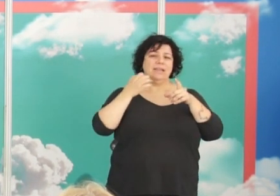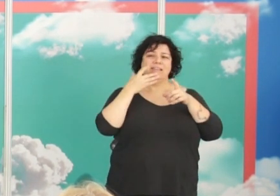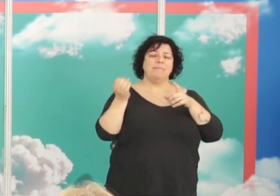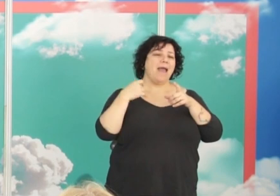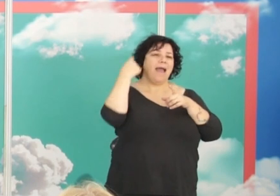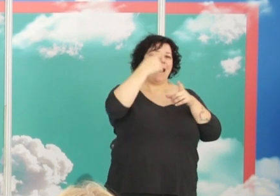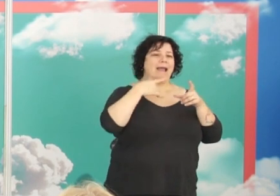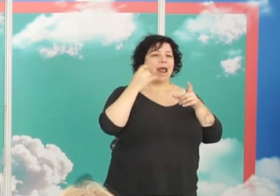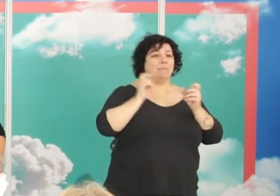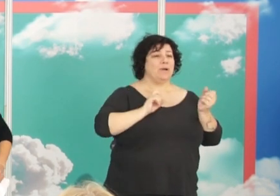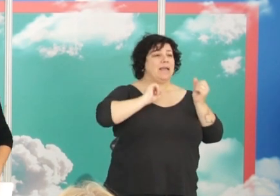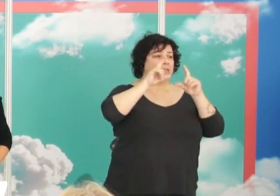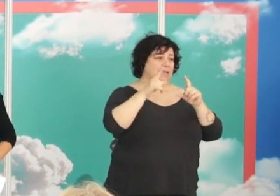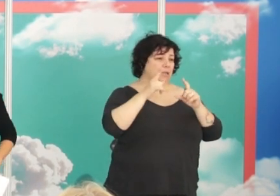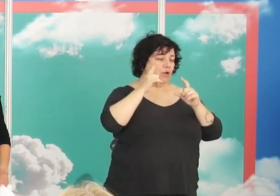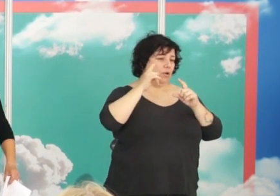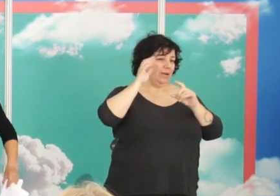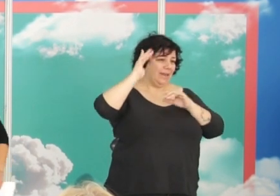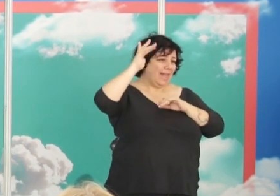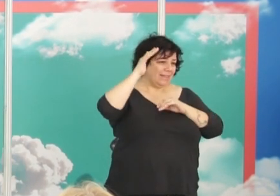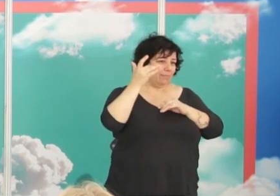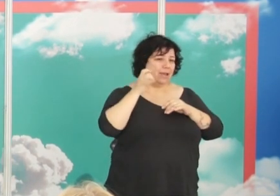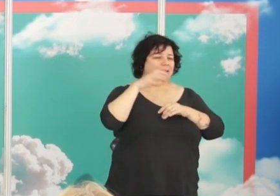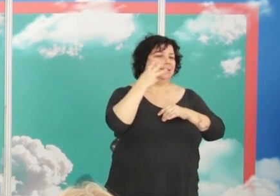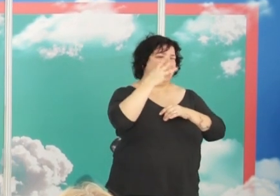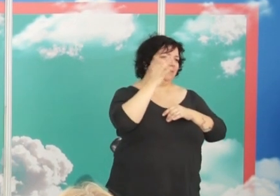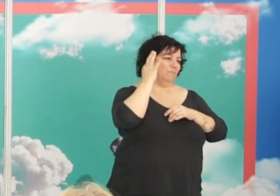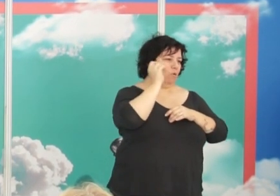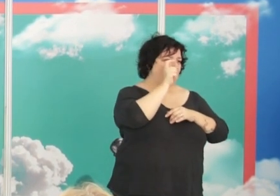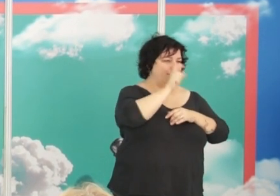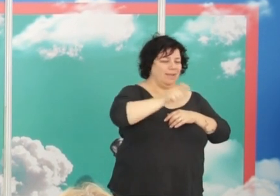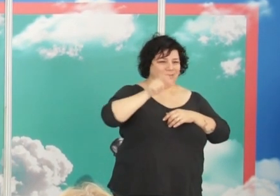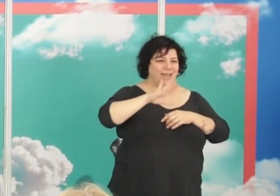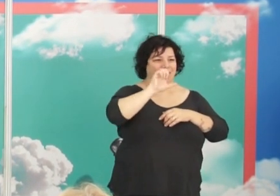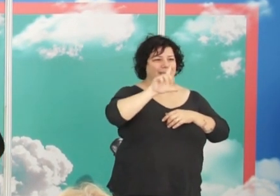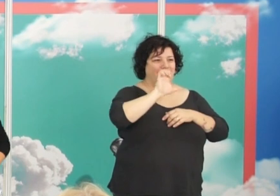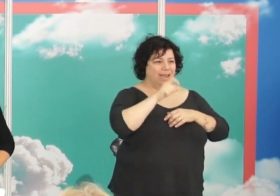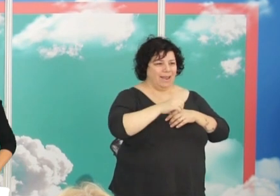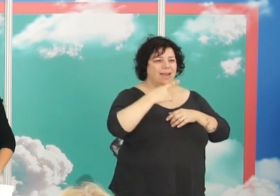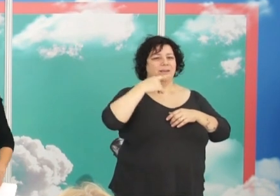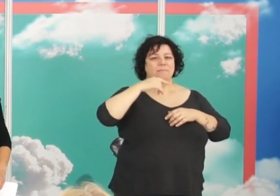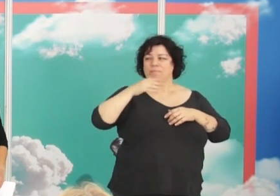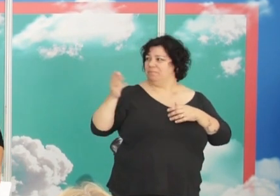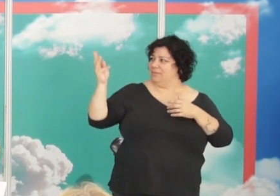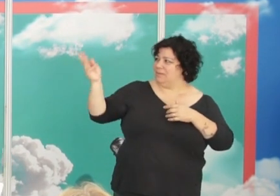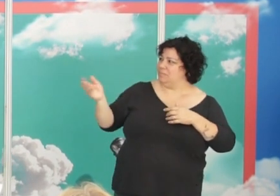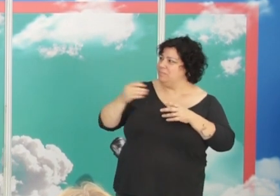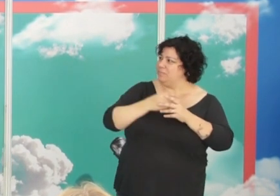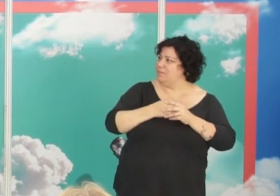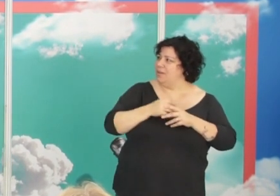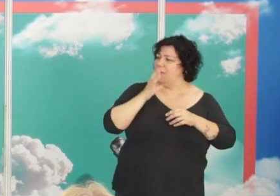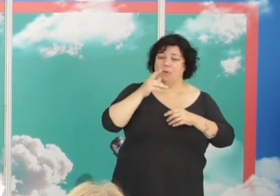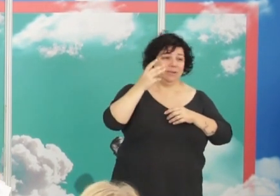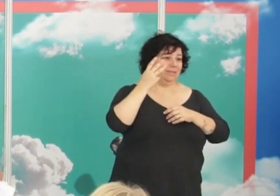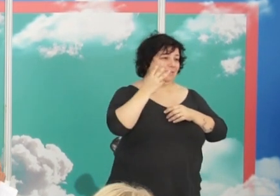ponerle cara a ese exilio creativo pues pongo a tres mujeres que son Elena Fortun María Lescárraga y Rosa Chacel porque